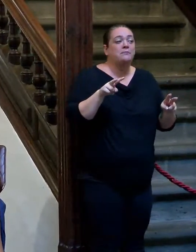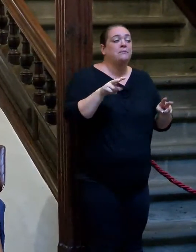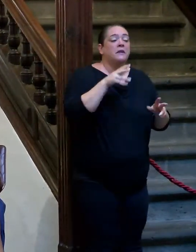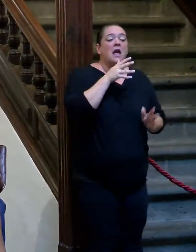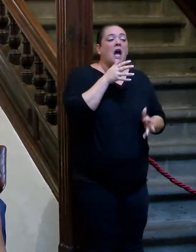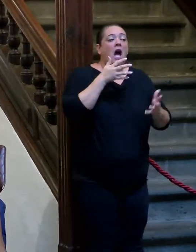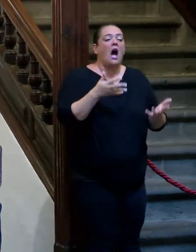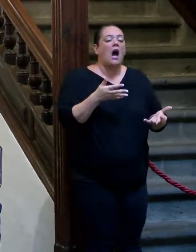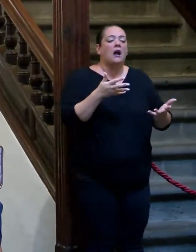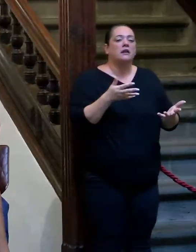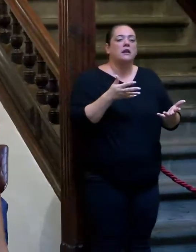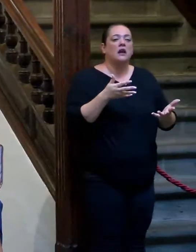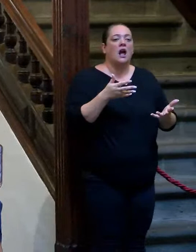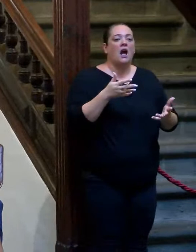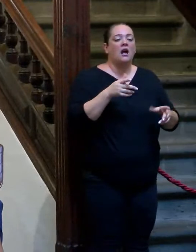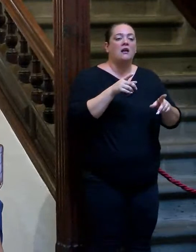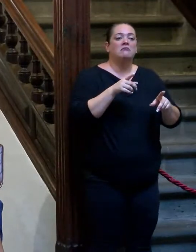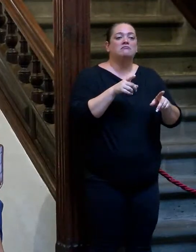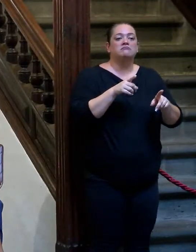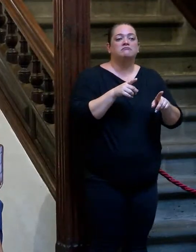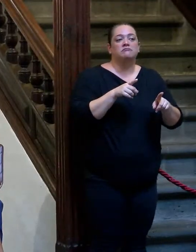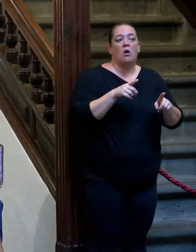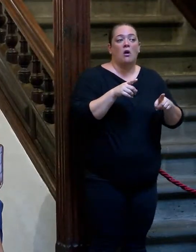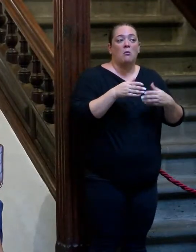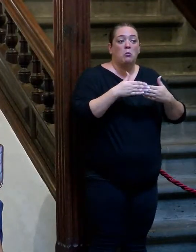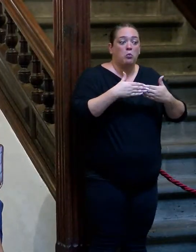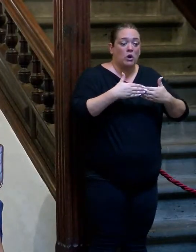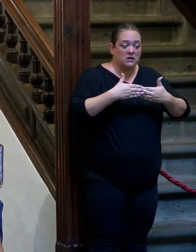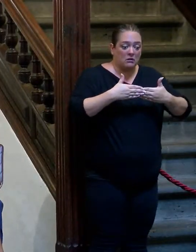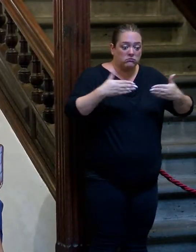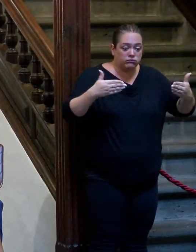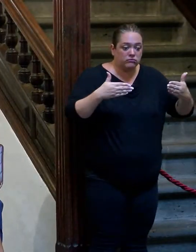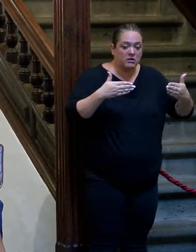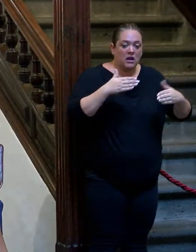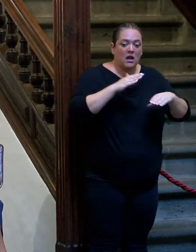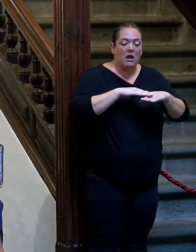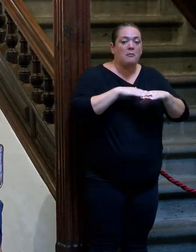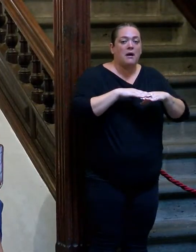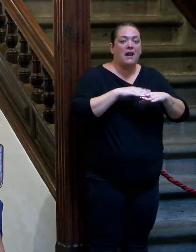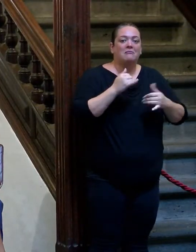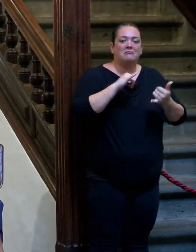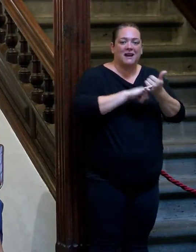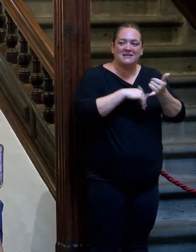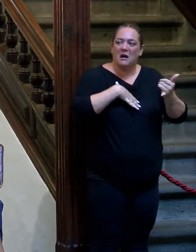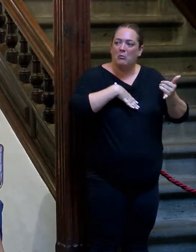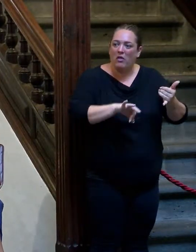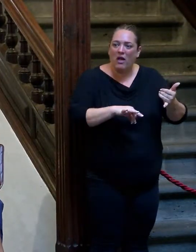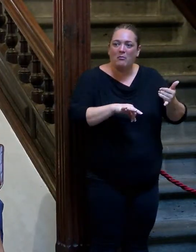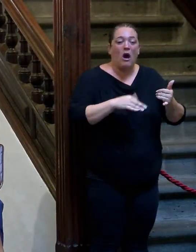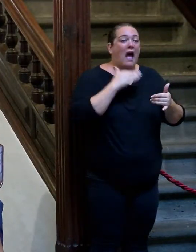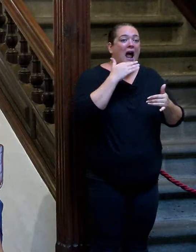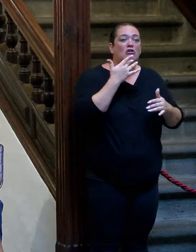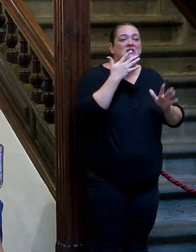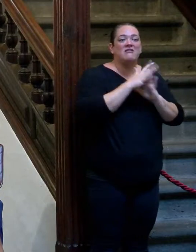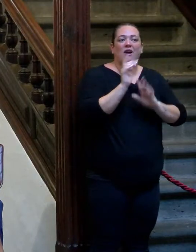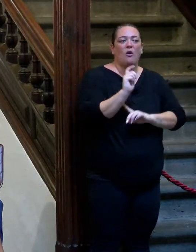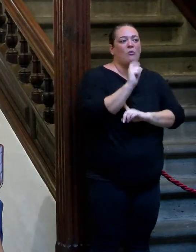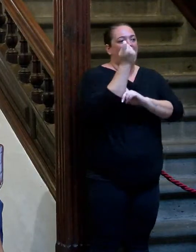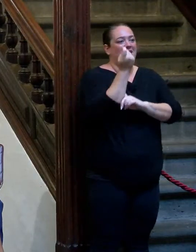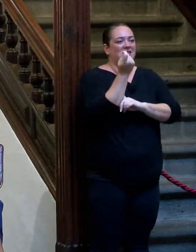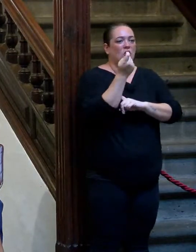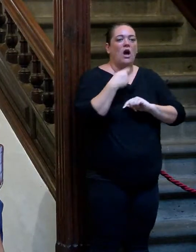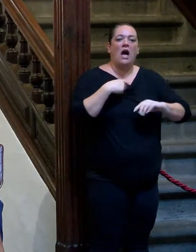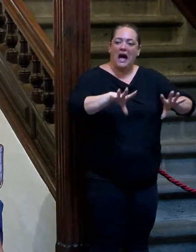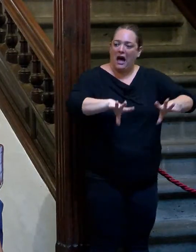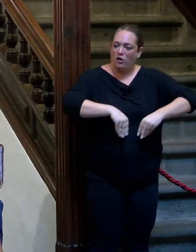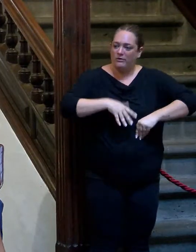una puerta importantísima para que hoy nos podamos casar algo que ha sido un logro importantísimo. Se puede adoptar.